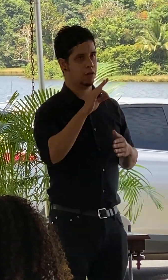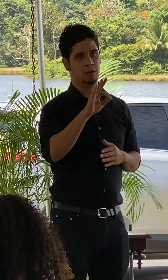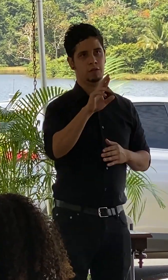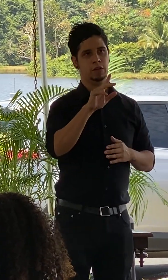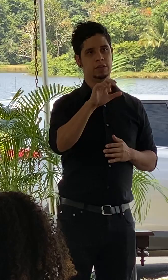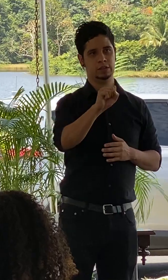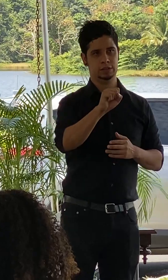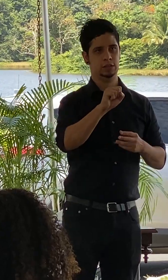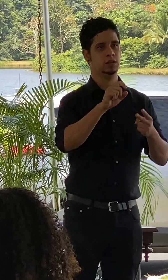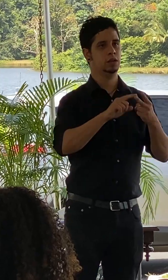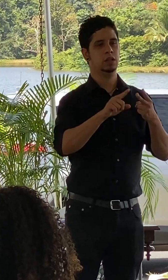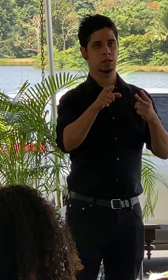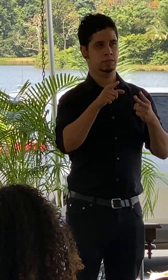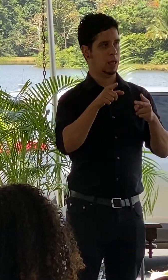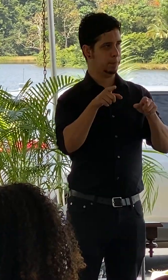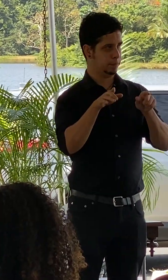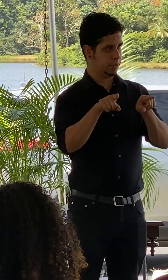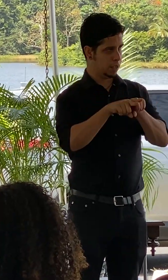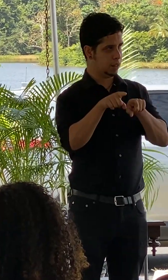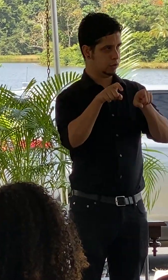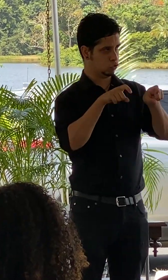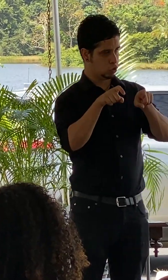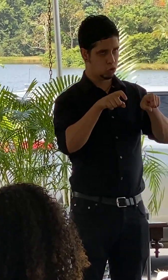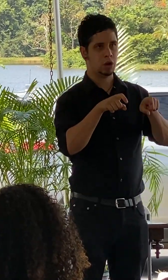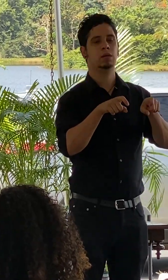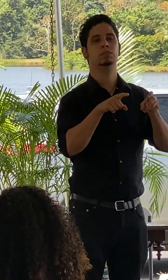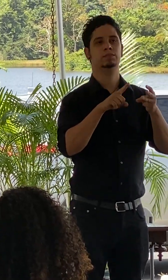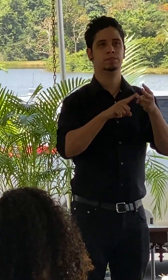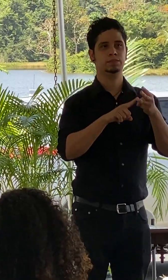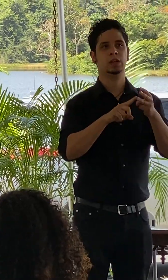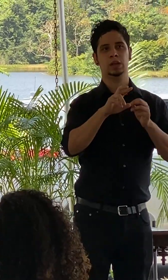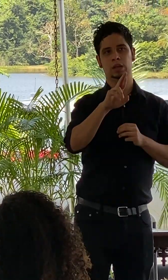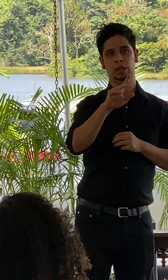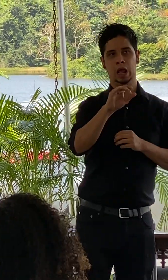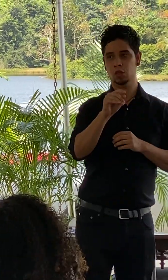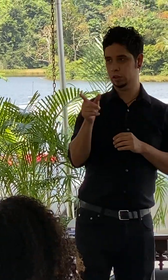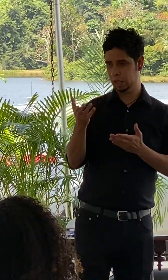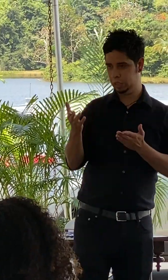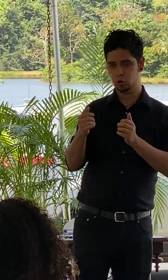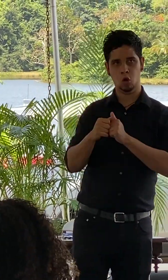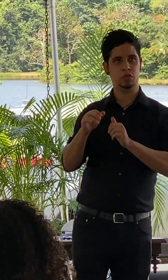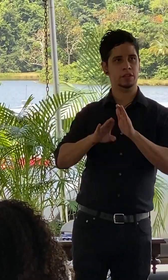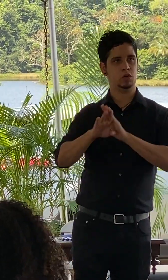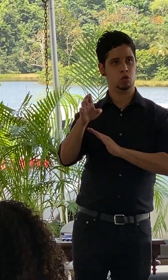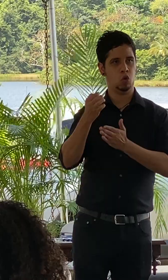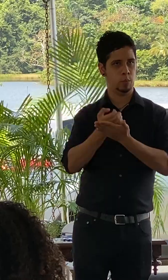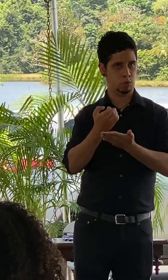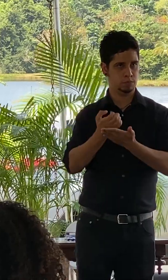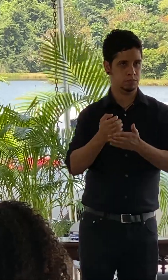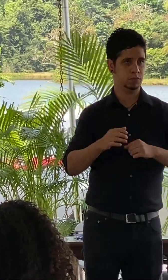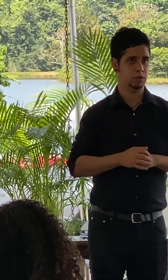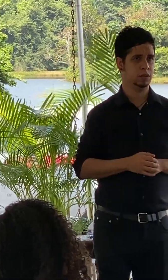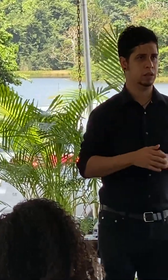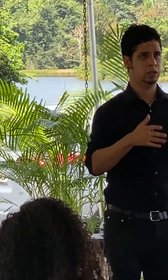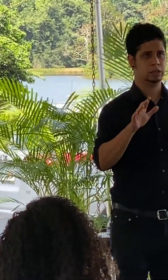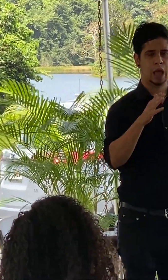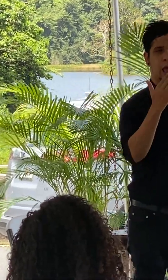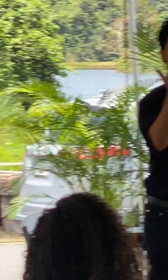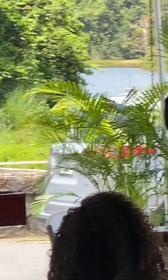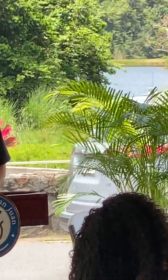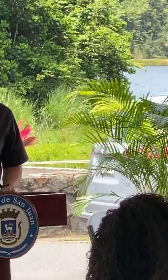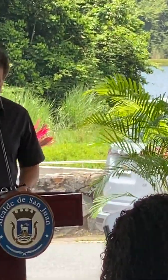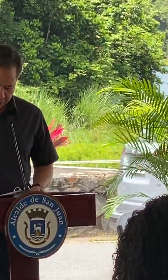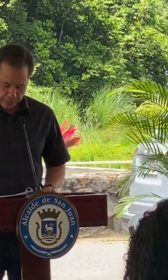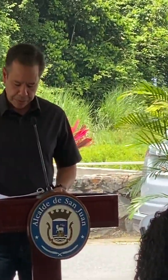brindar 15 pequeños empresarios